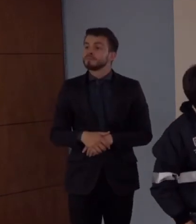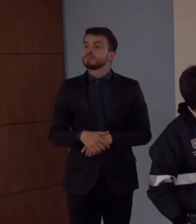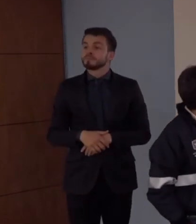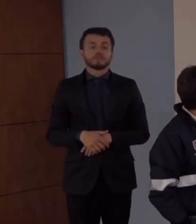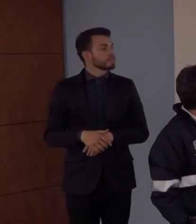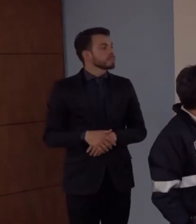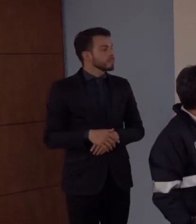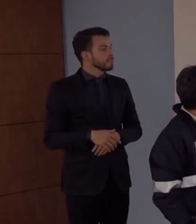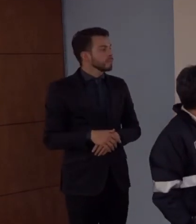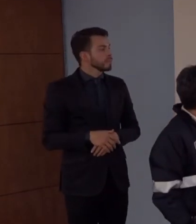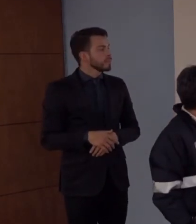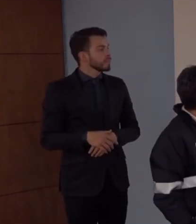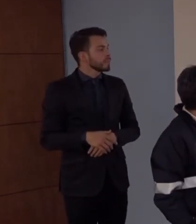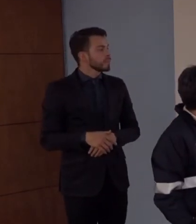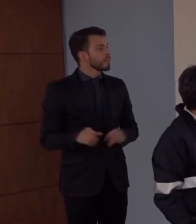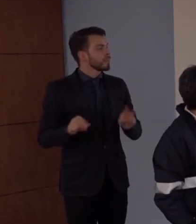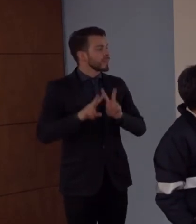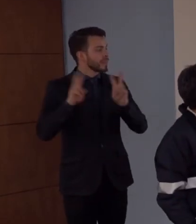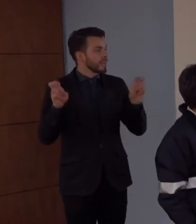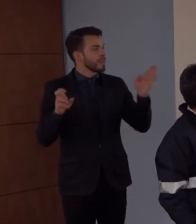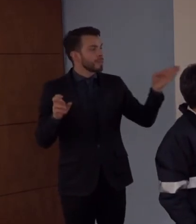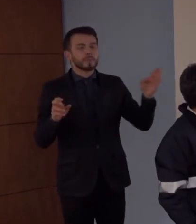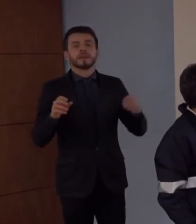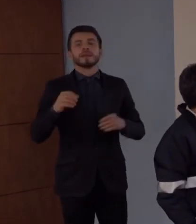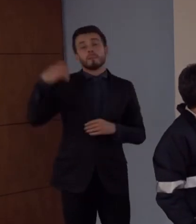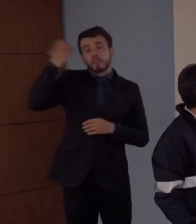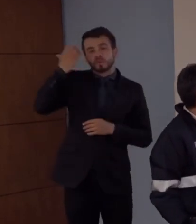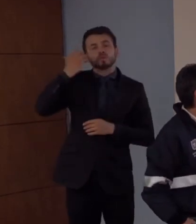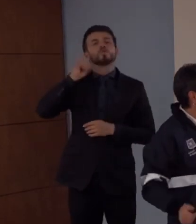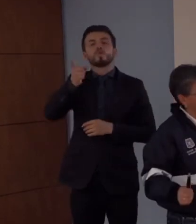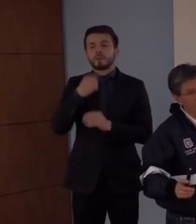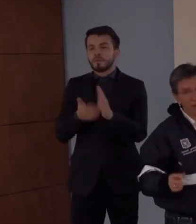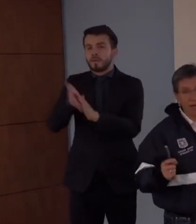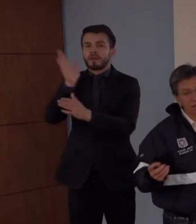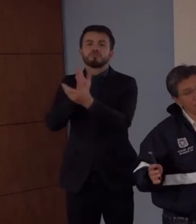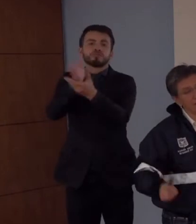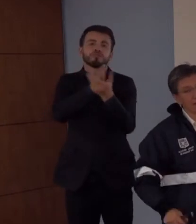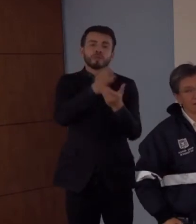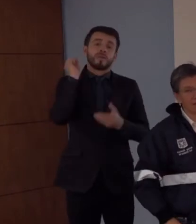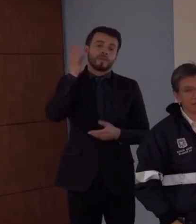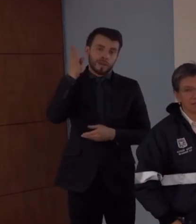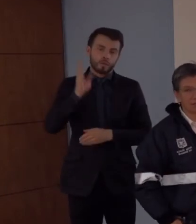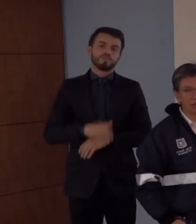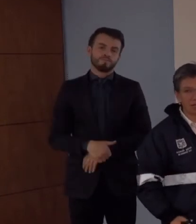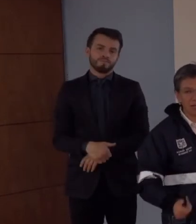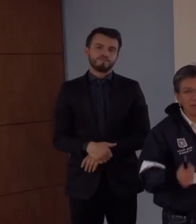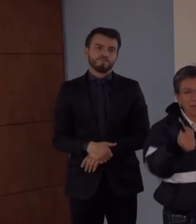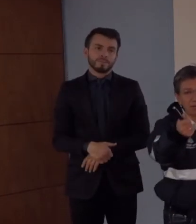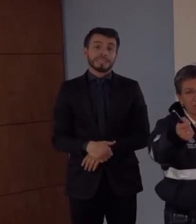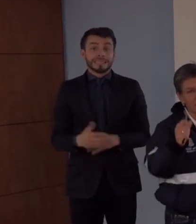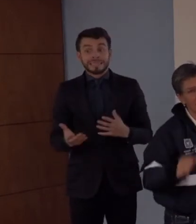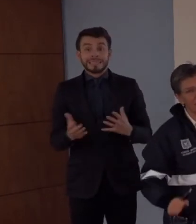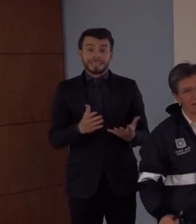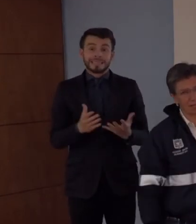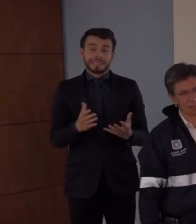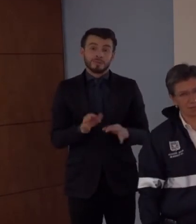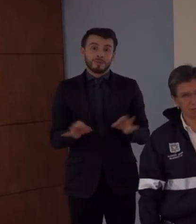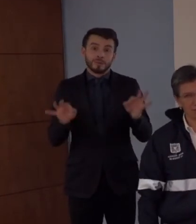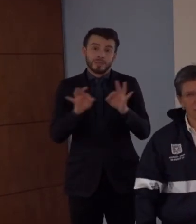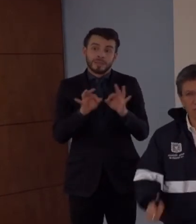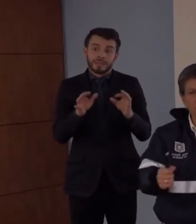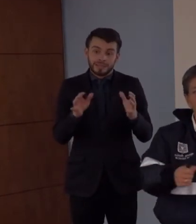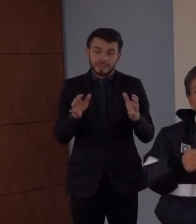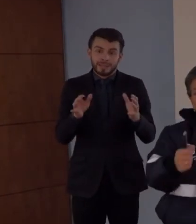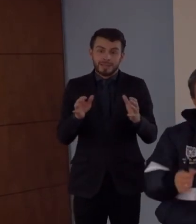¿Vueltas bancarias? Son las pensionadas. Ok. Eso debería subsanarse con que le mandemos su platica a la casa,